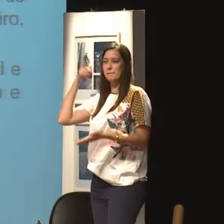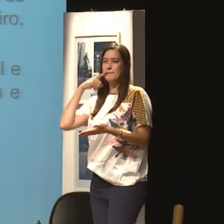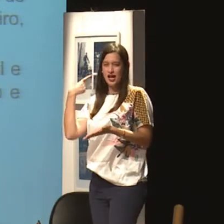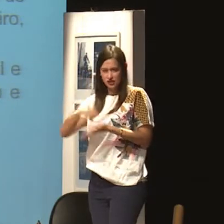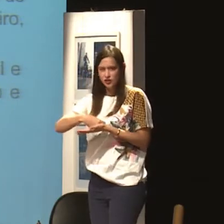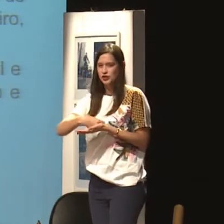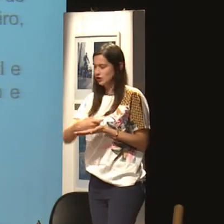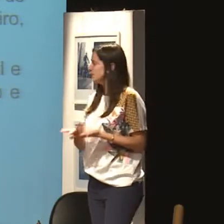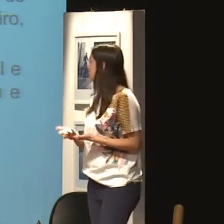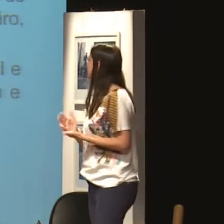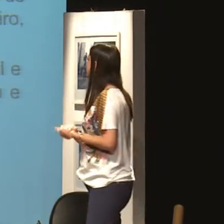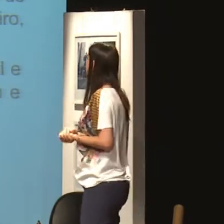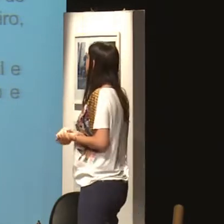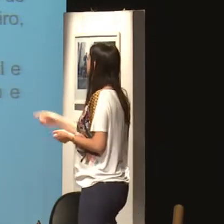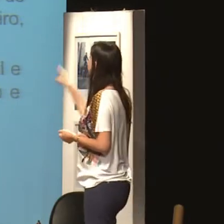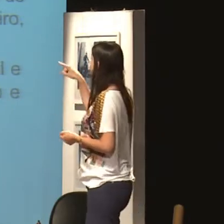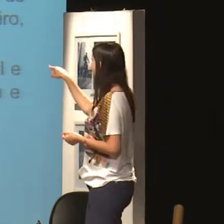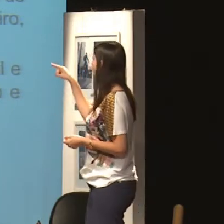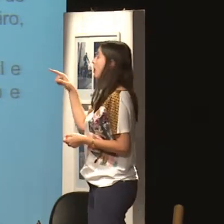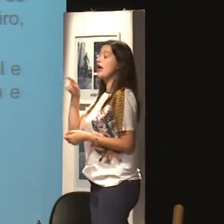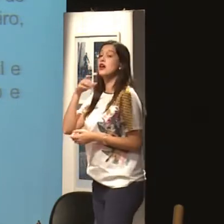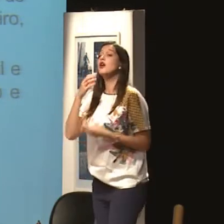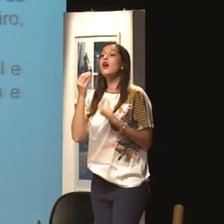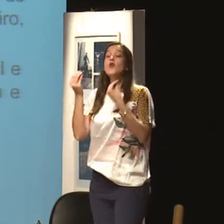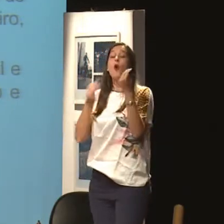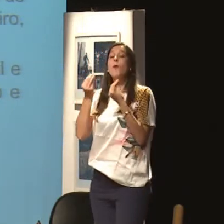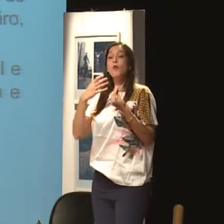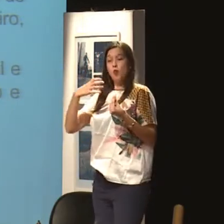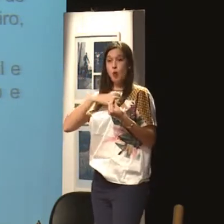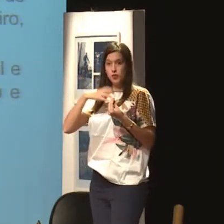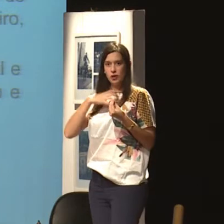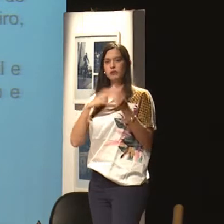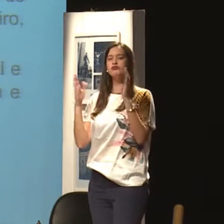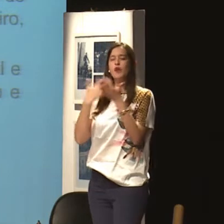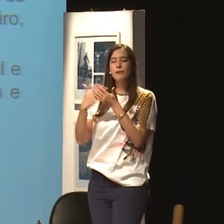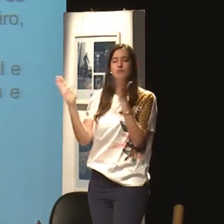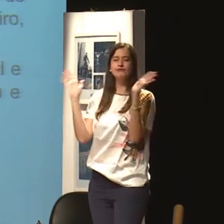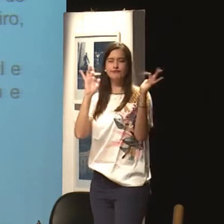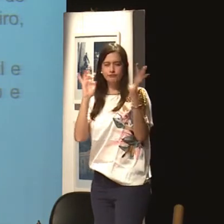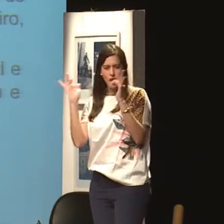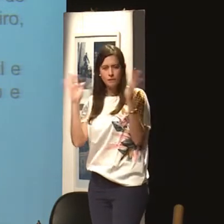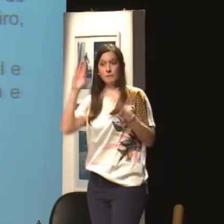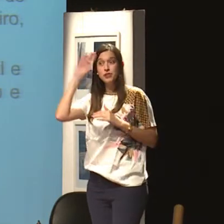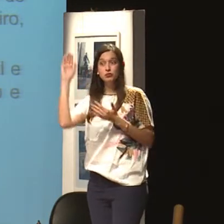antigamente, a questão do machismo. Não é algo novo, é algo que é muito tradicional. Eu fico pensando e